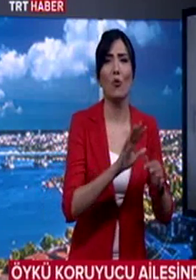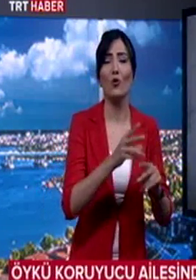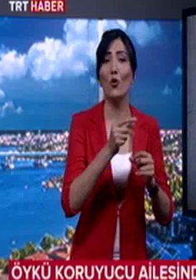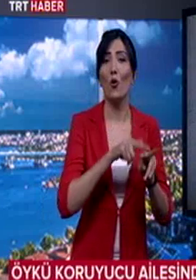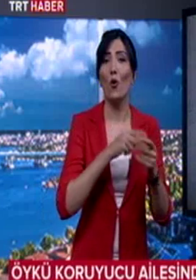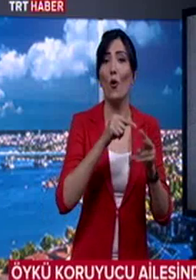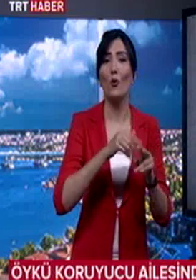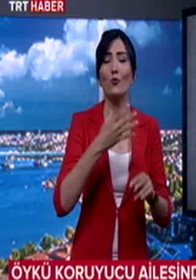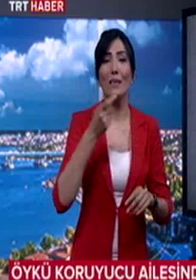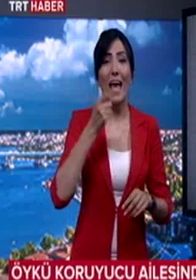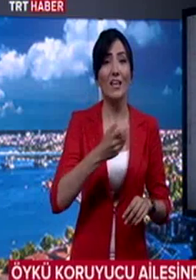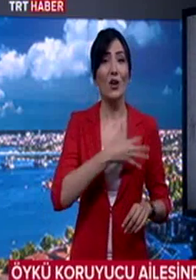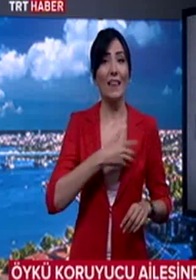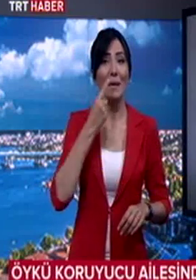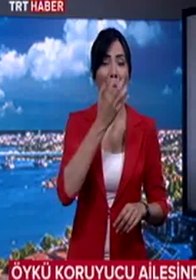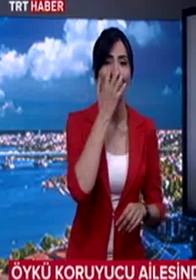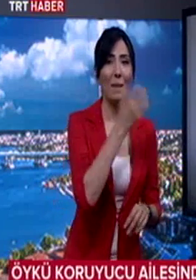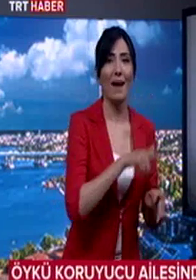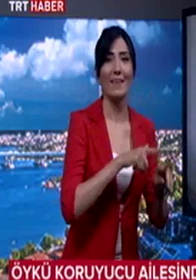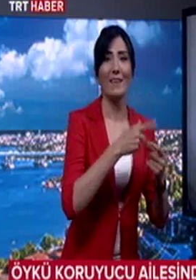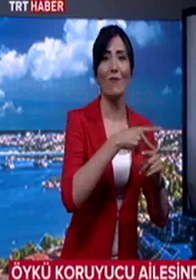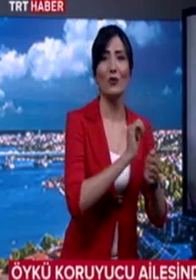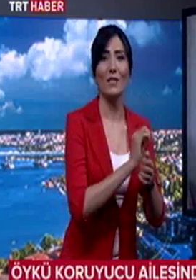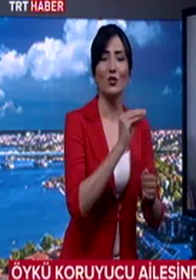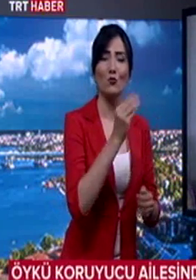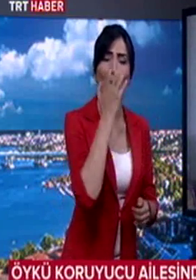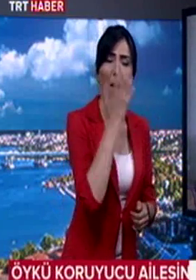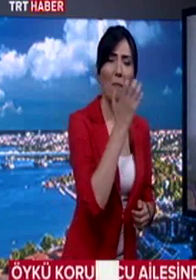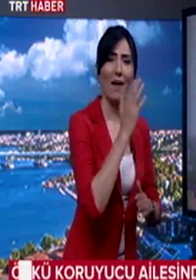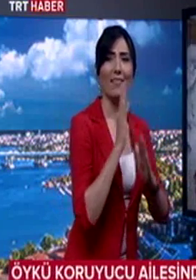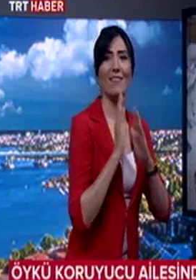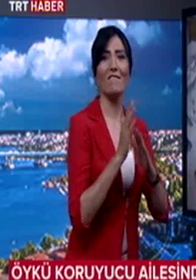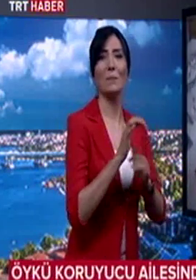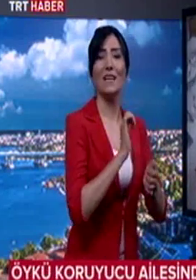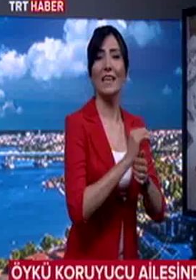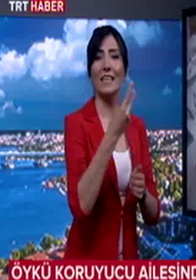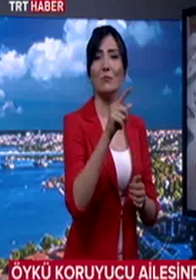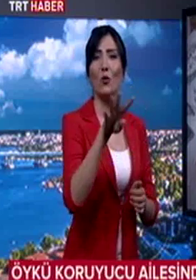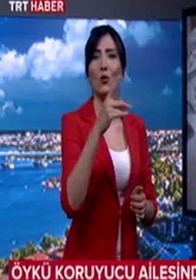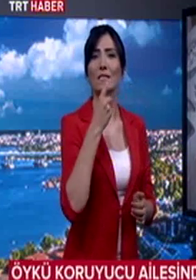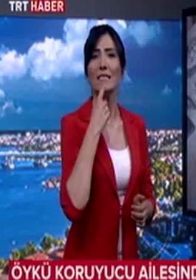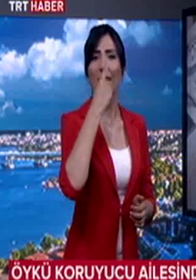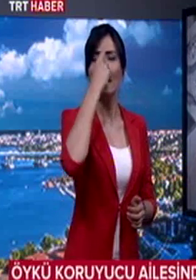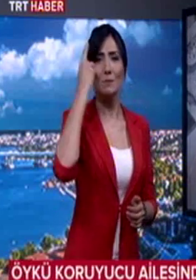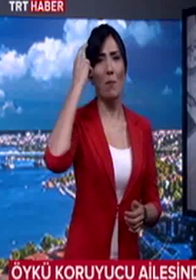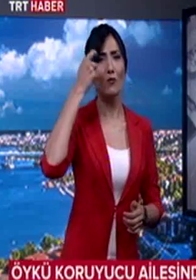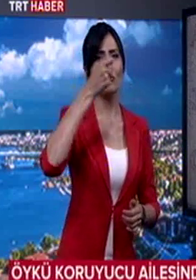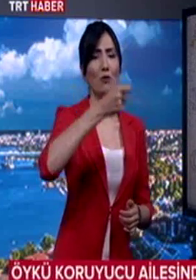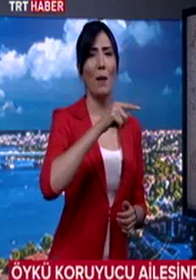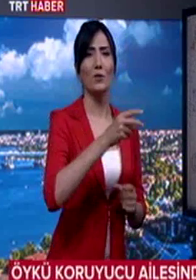'yü öz evlat gibi benimseyen Yavuz ailesi çocuğa bakmaya devam etti. Aile 2014 yılında resmi başvuru yaptı. Öykü